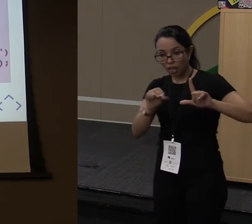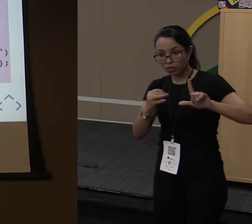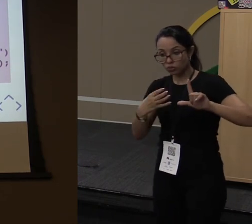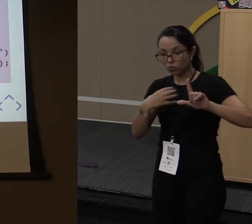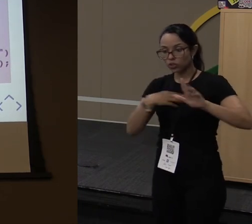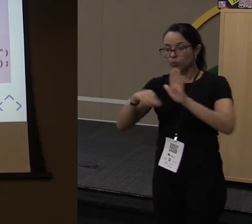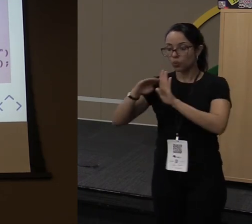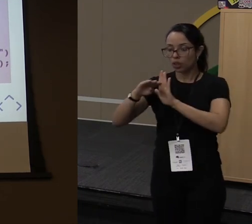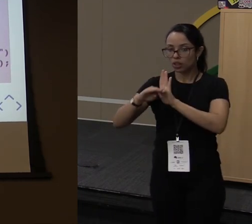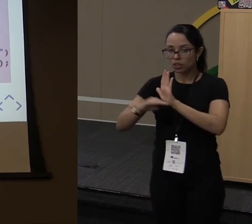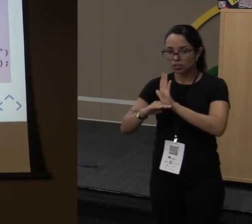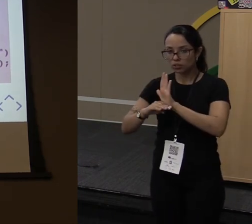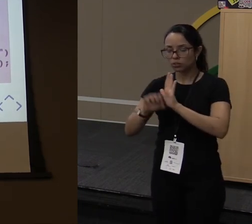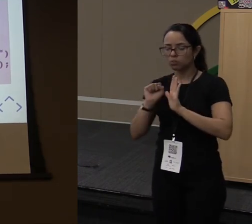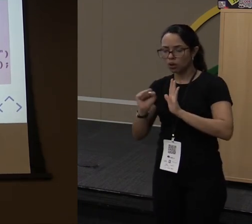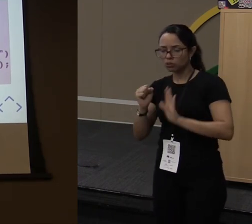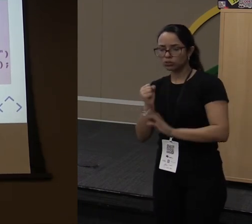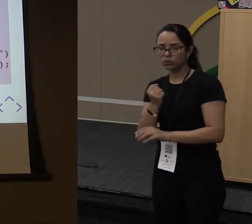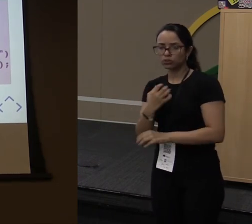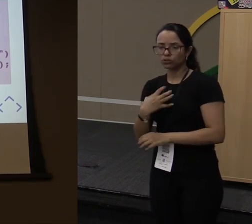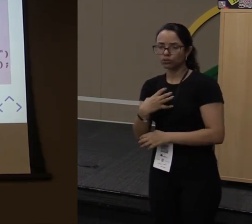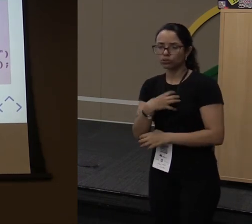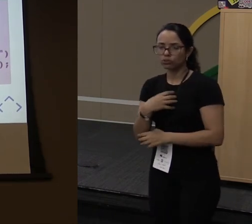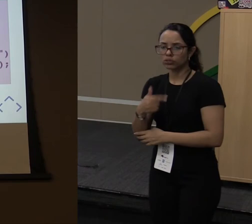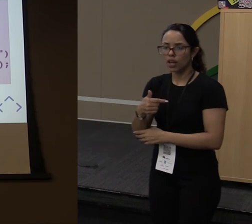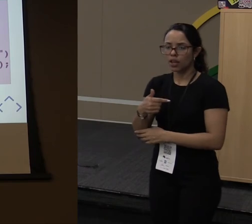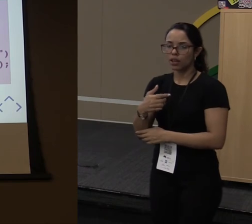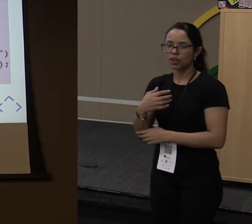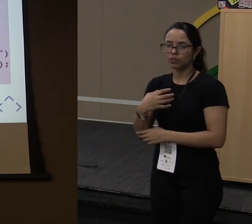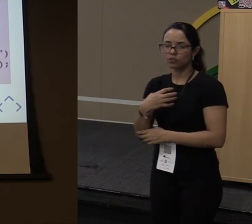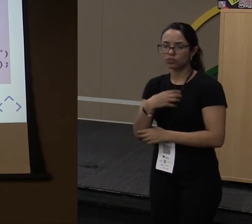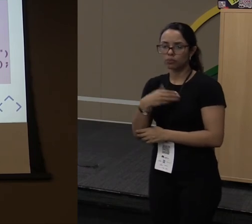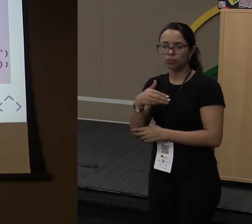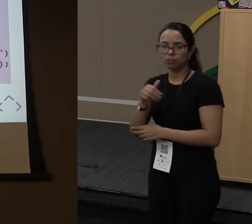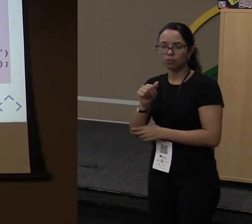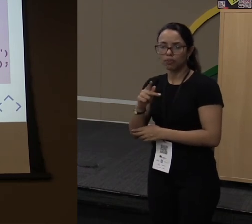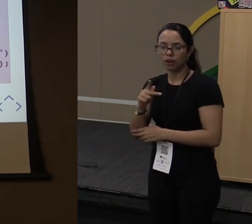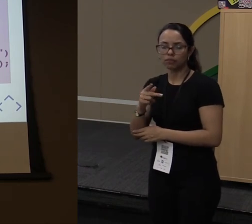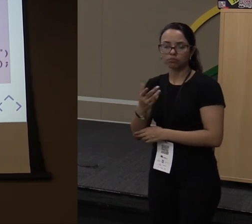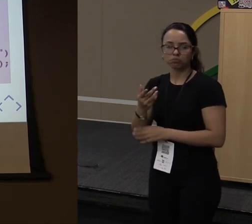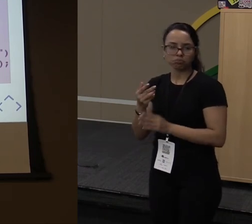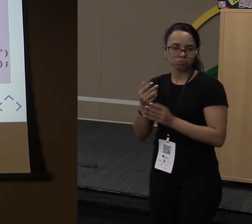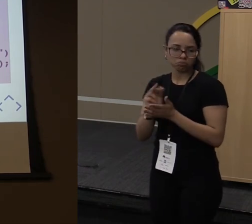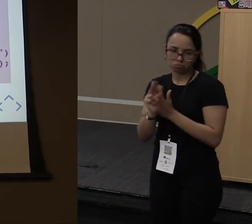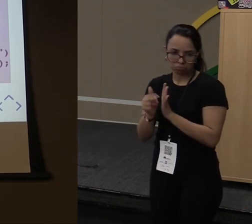uma collection do tipo set, eu poderia ter uma collection do tipo map, e por aí vai.